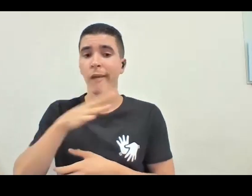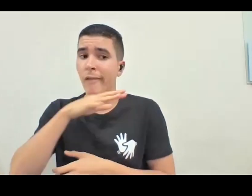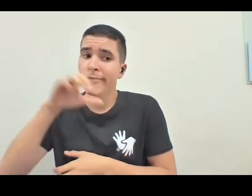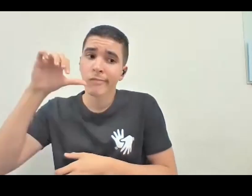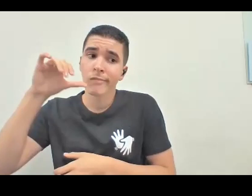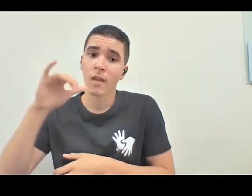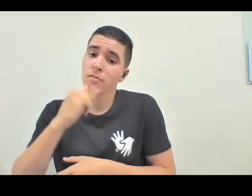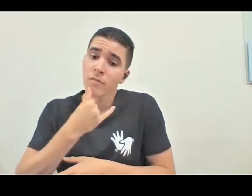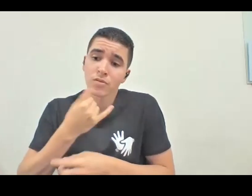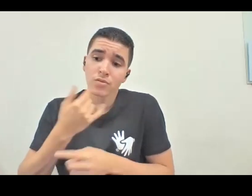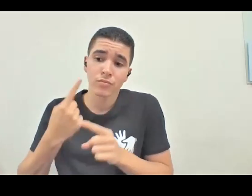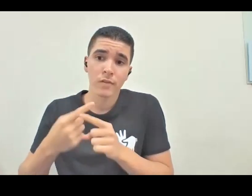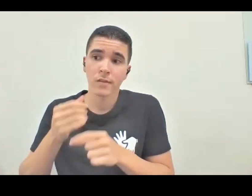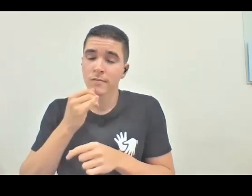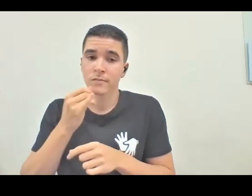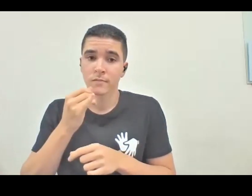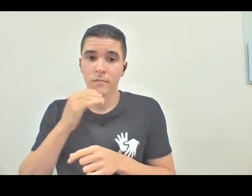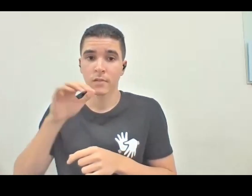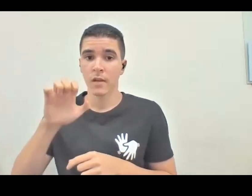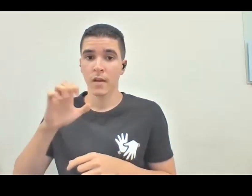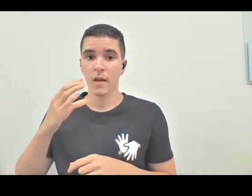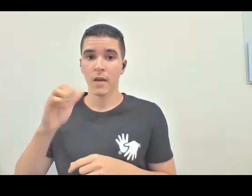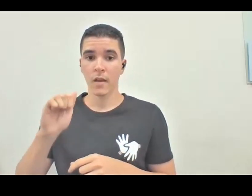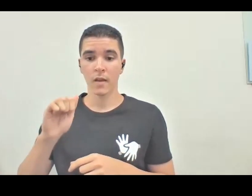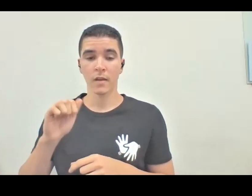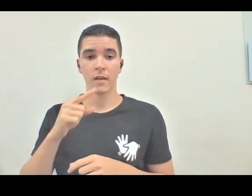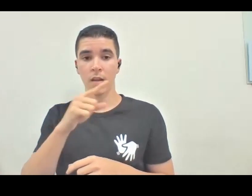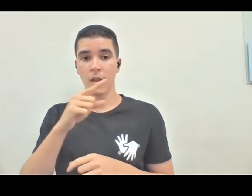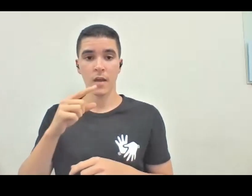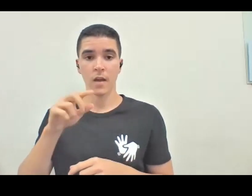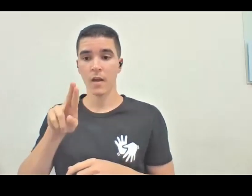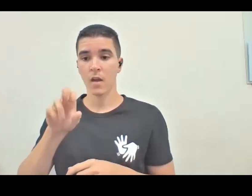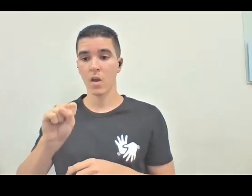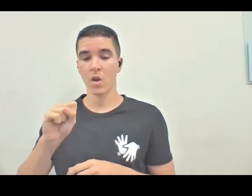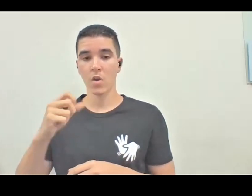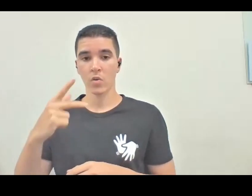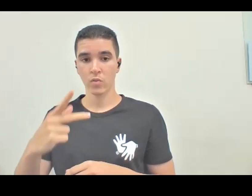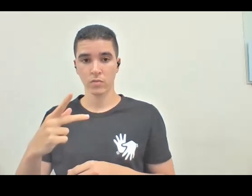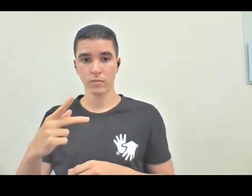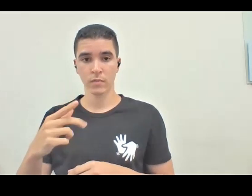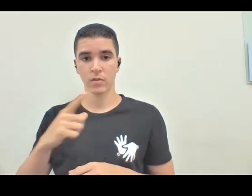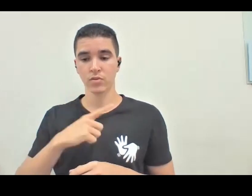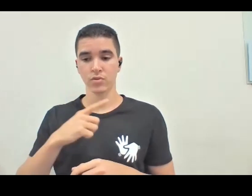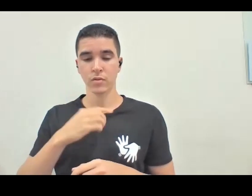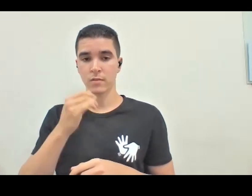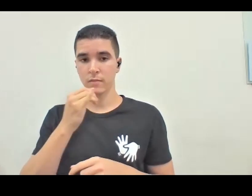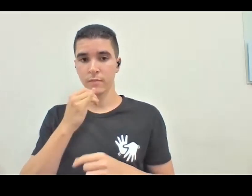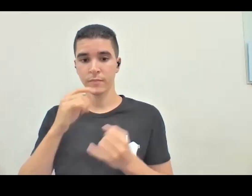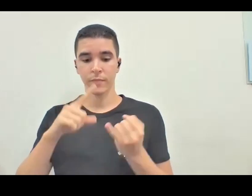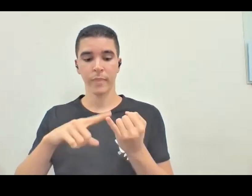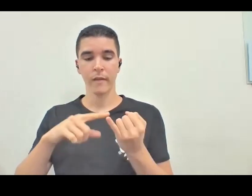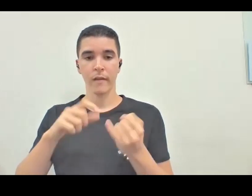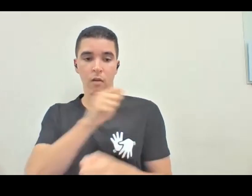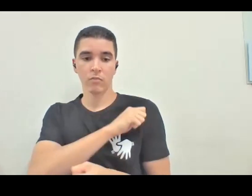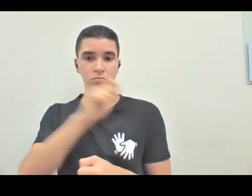por exemplo, foi divulgado que a ECA, na USP, ia dar um curso sobre ações afirmativas na pós-graduação, aí tinha a temática lá, alunos pretos,